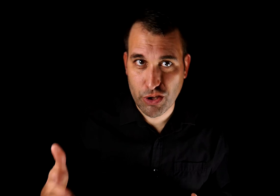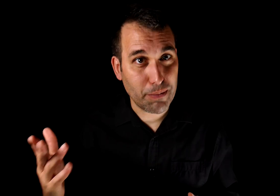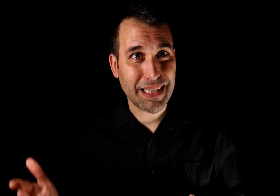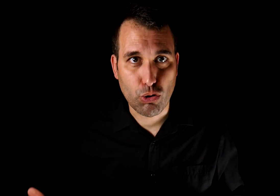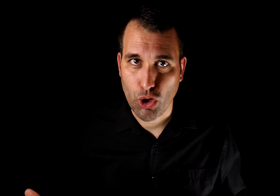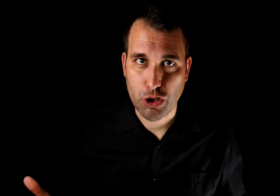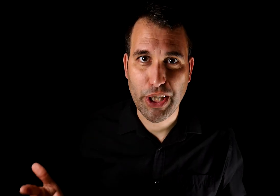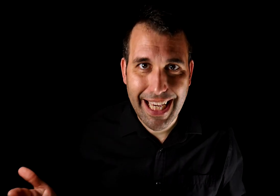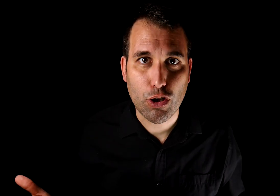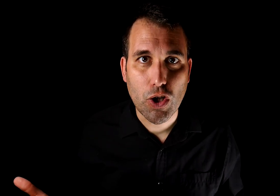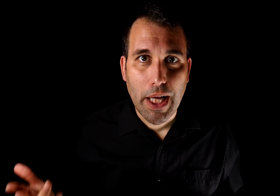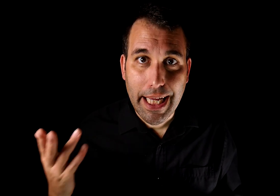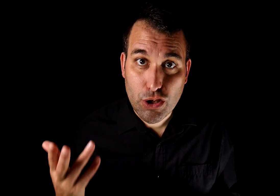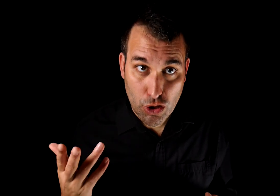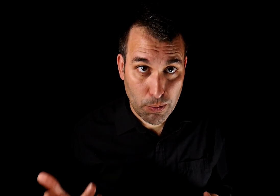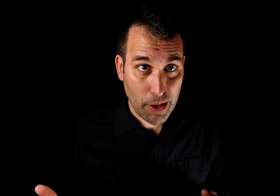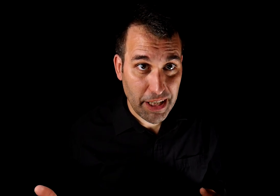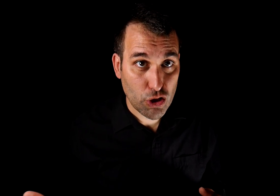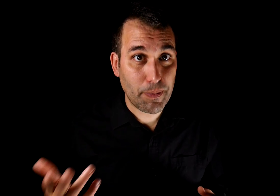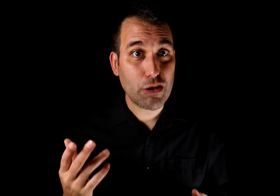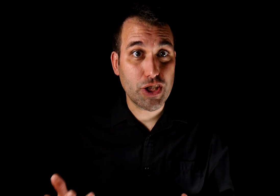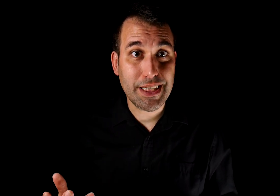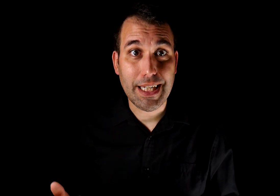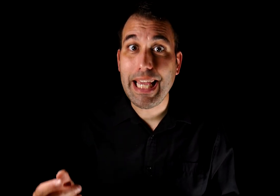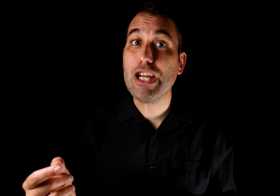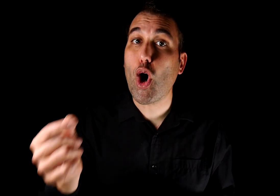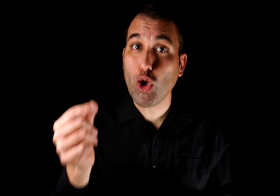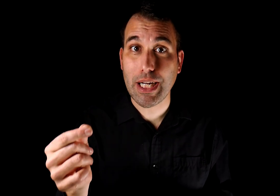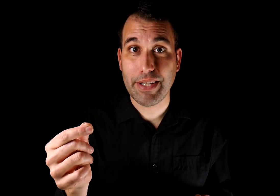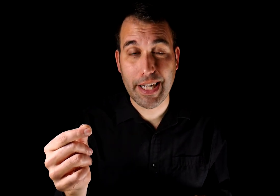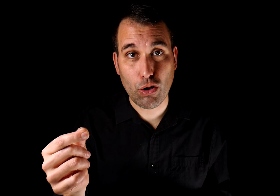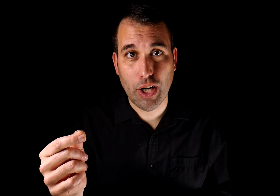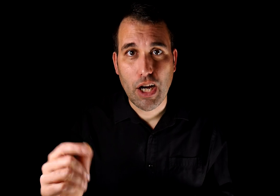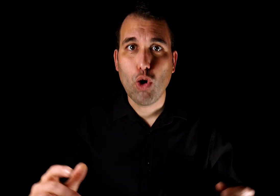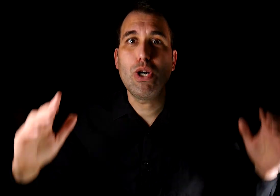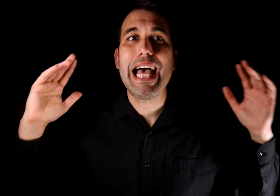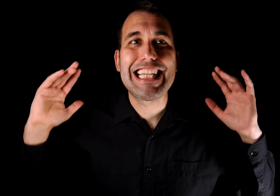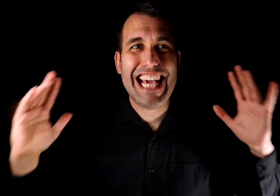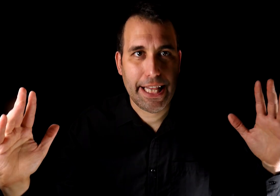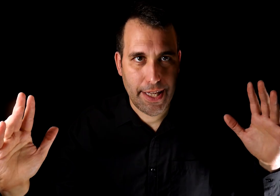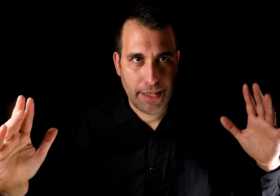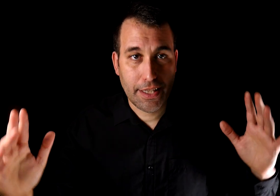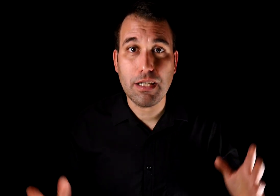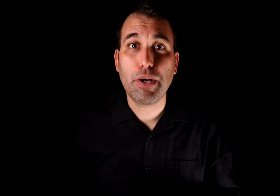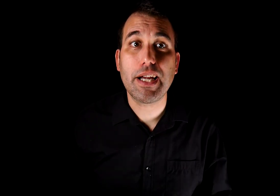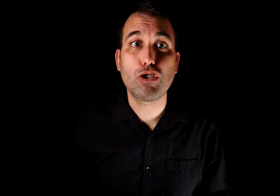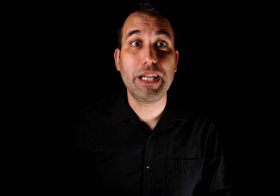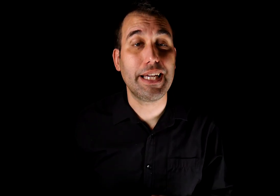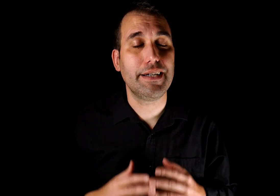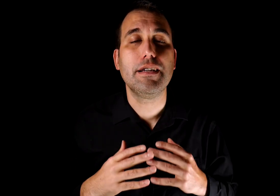cuando se es más tonto que hecho por encargo, estos desbordamientos van a consistir en otra bandera roja, una grande, que se puede resumir en...